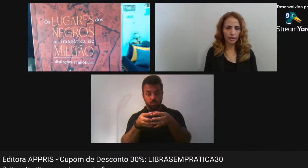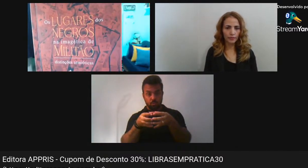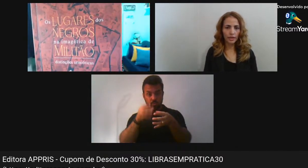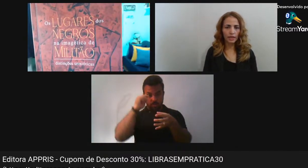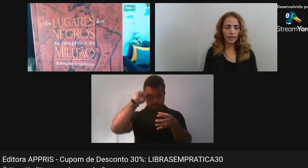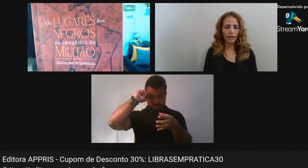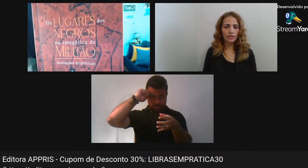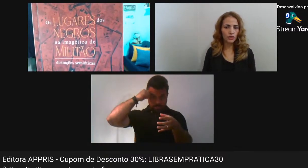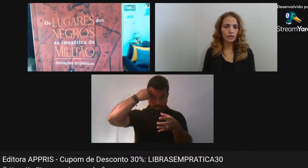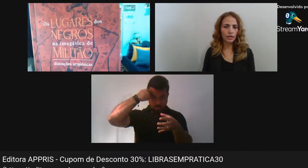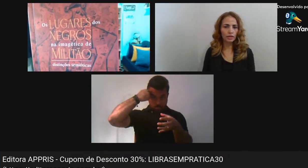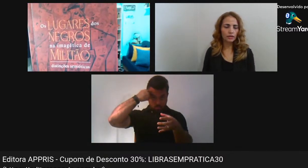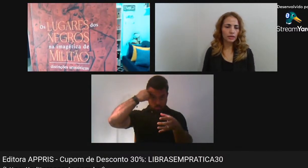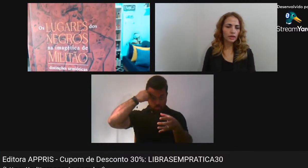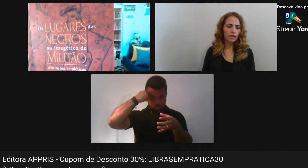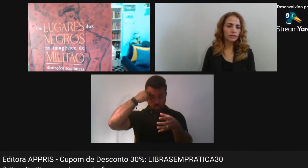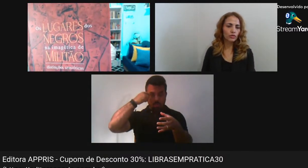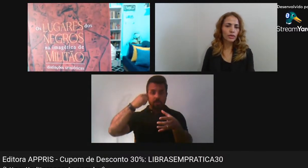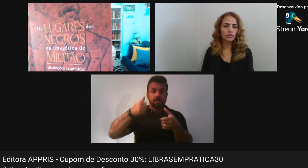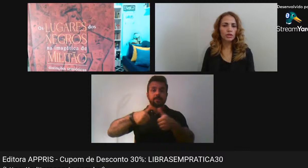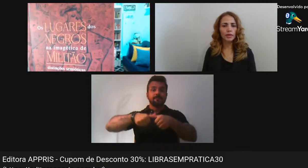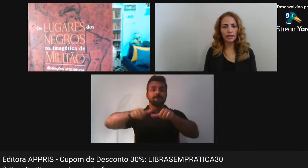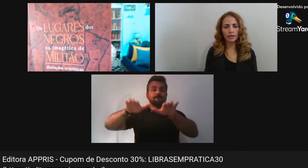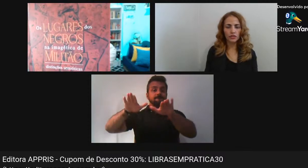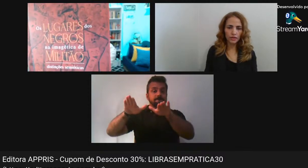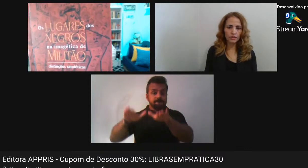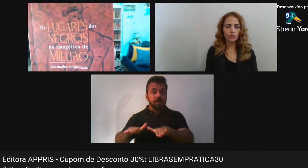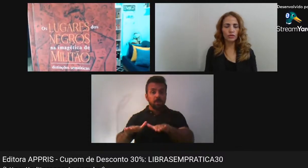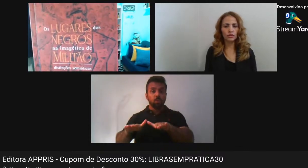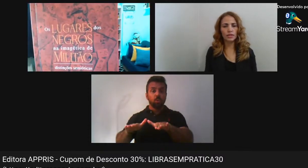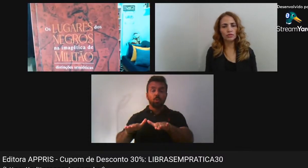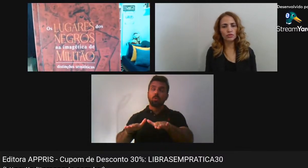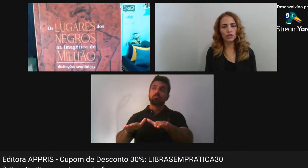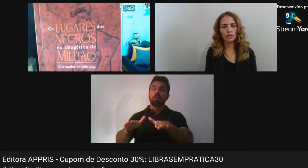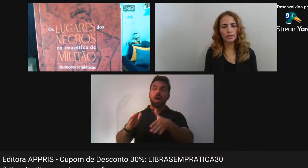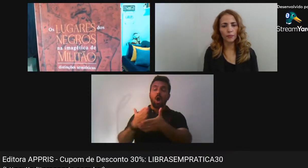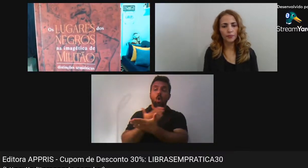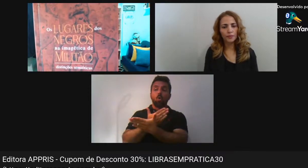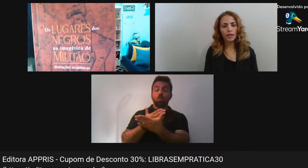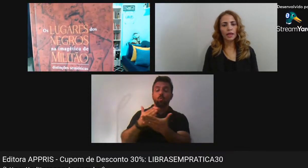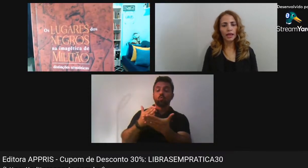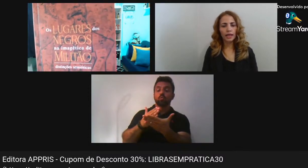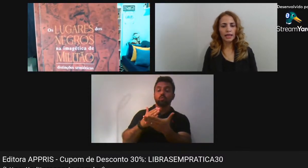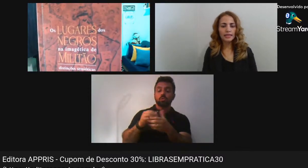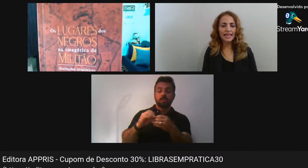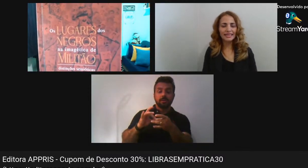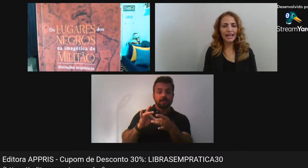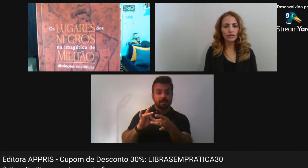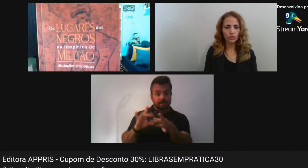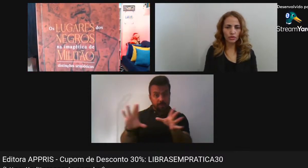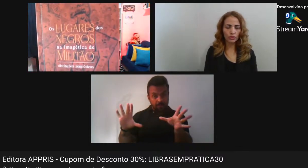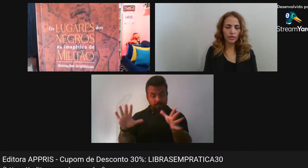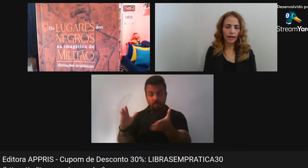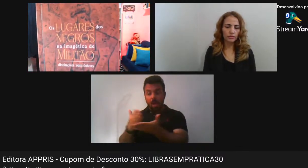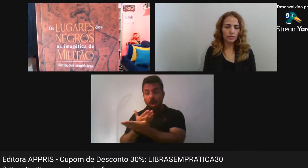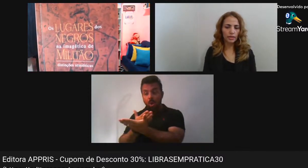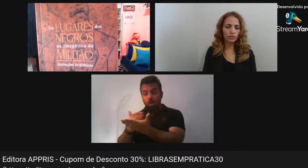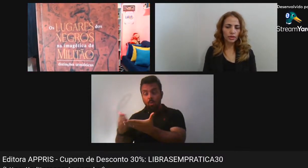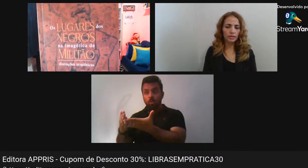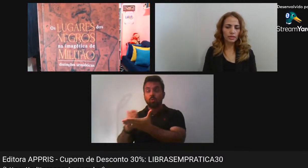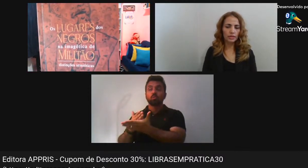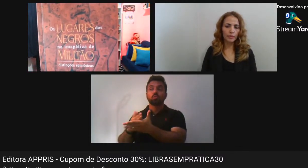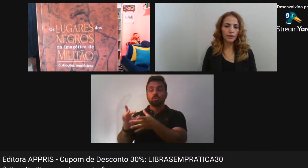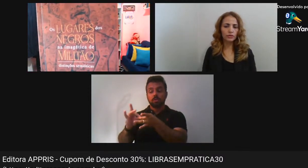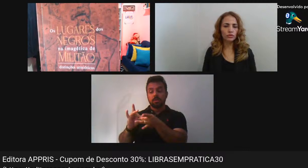A estar Às vezes Em situação de liberdade Às vezes Em situação de sujeição Esses retratos Que eu trago